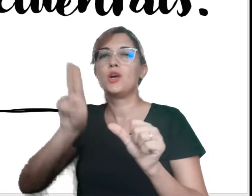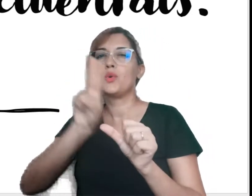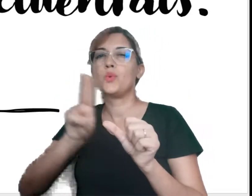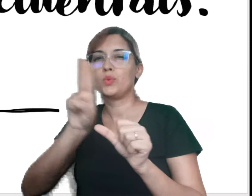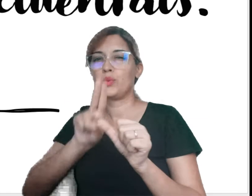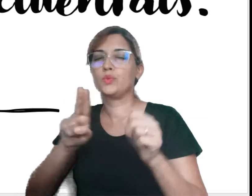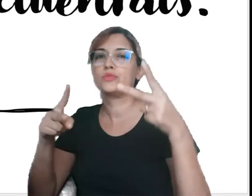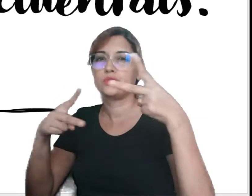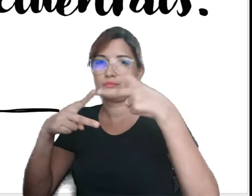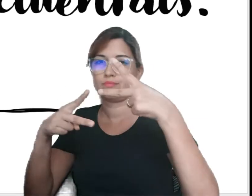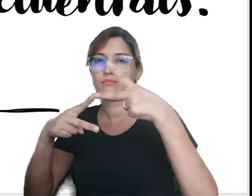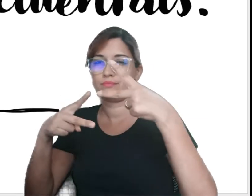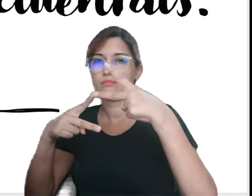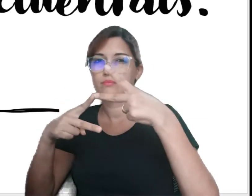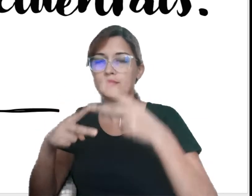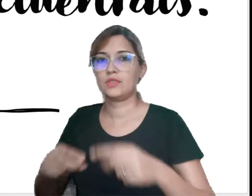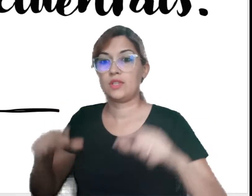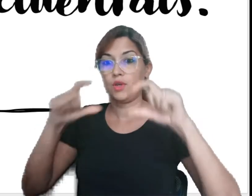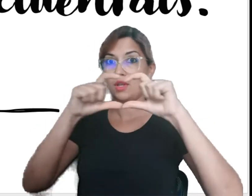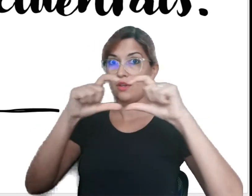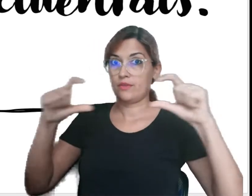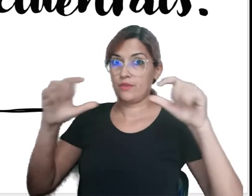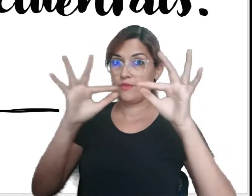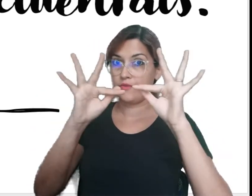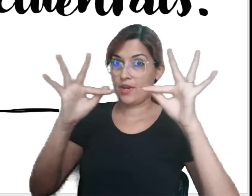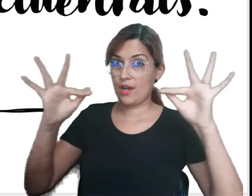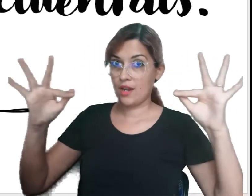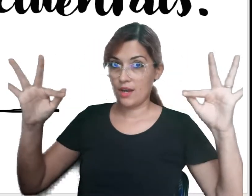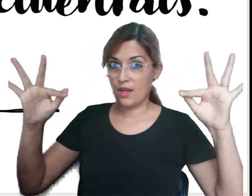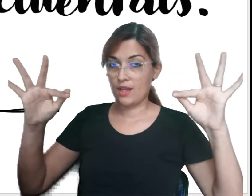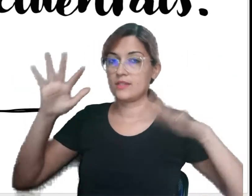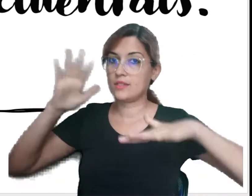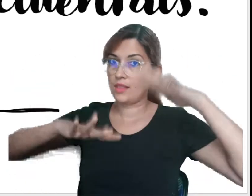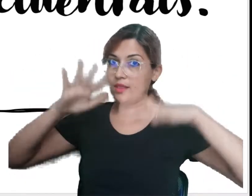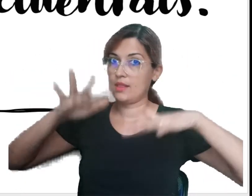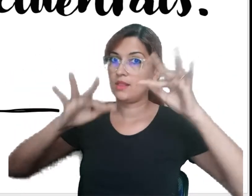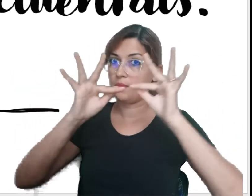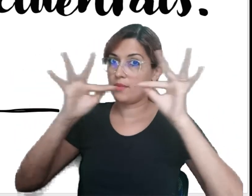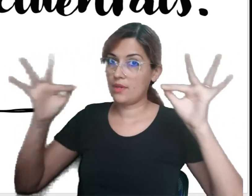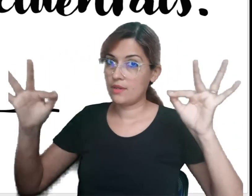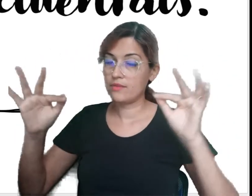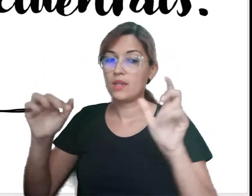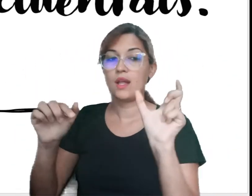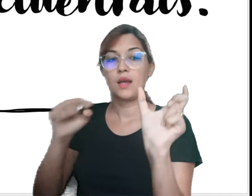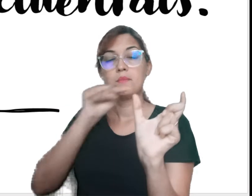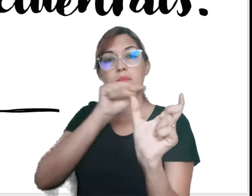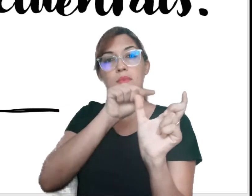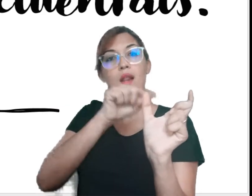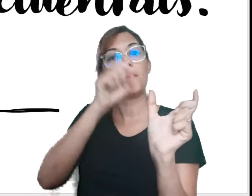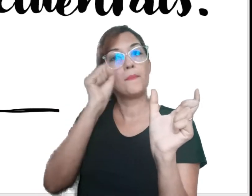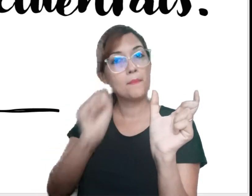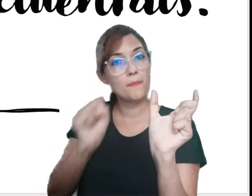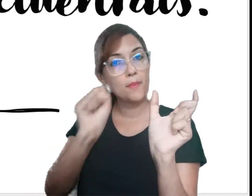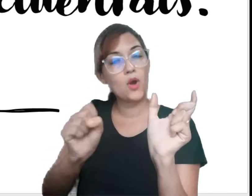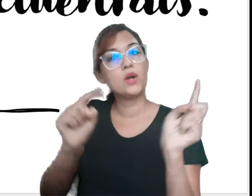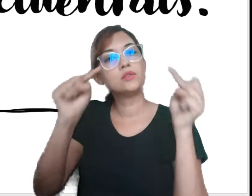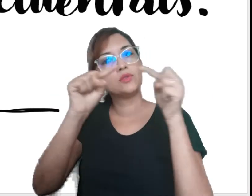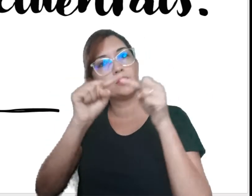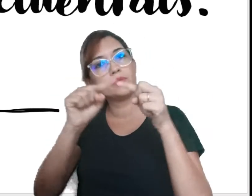classe, ela é usada como preposição, dependendo da frase. Então, essa palavra vai assumir